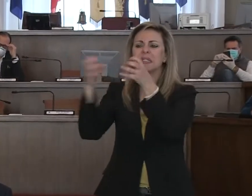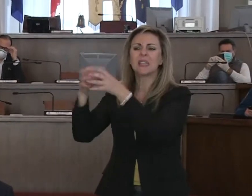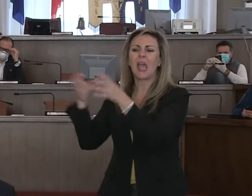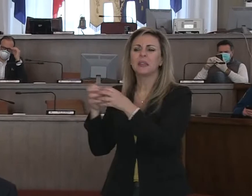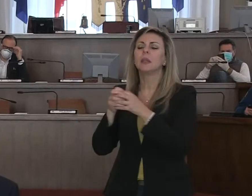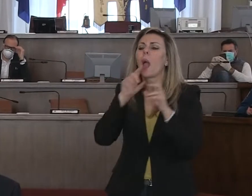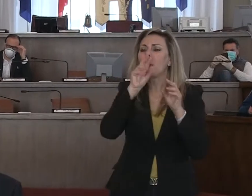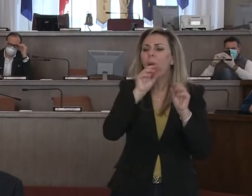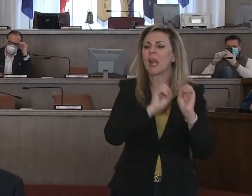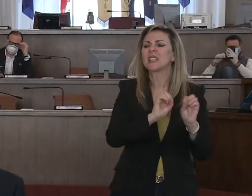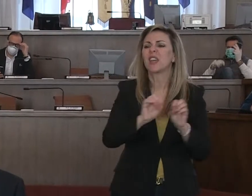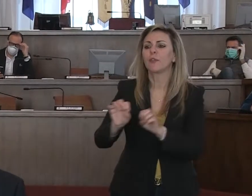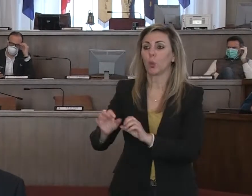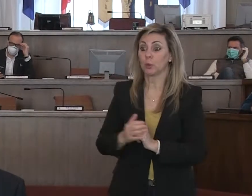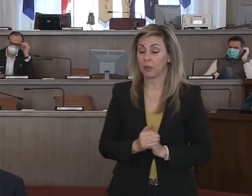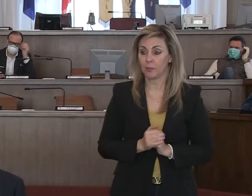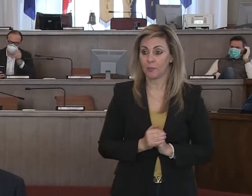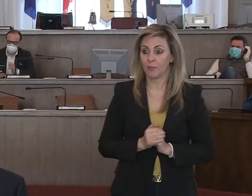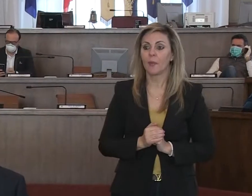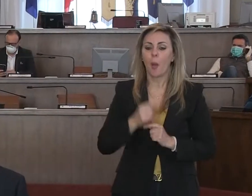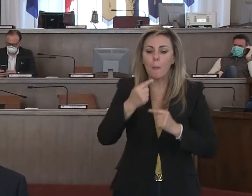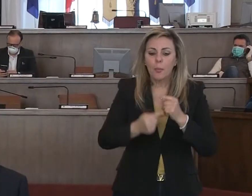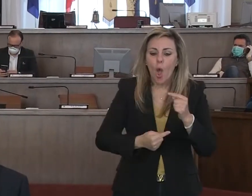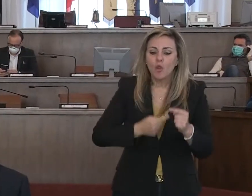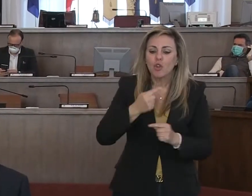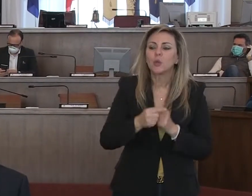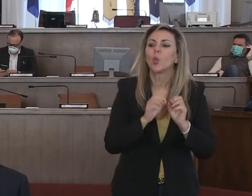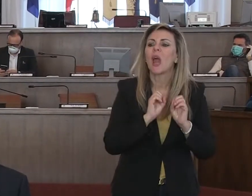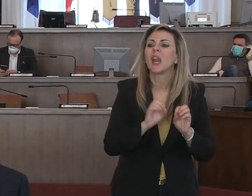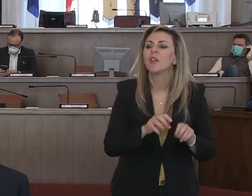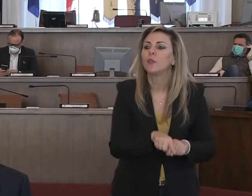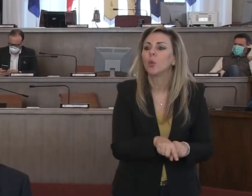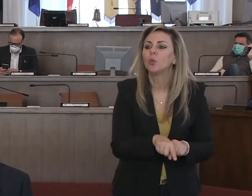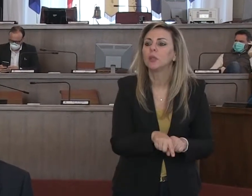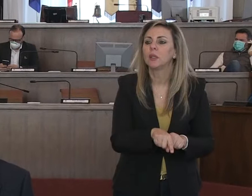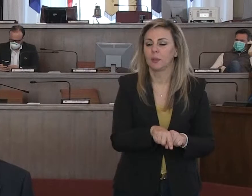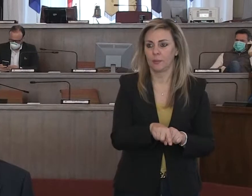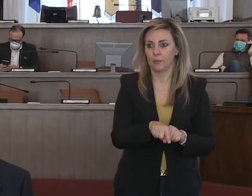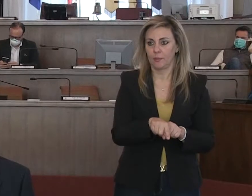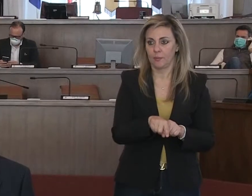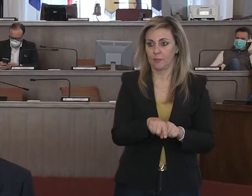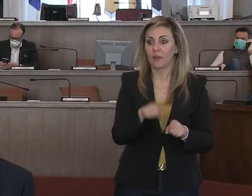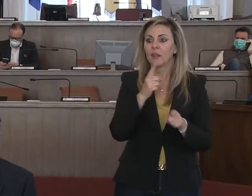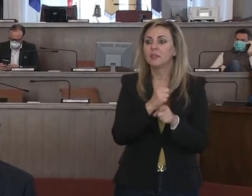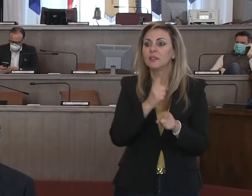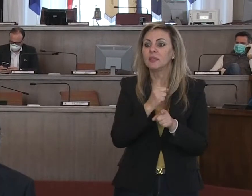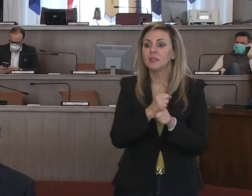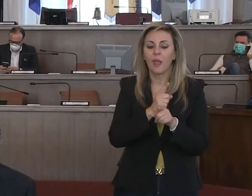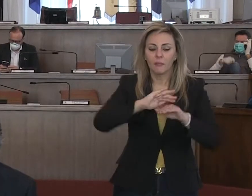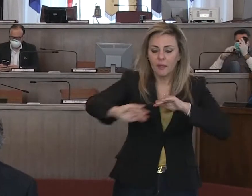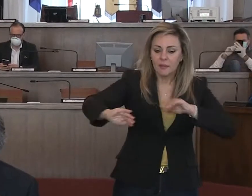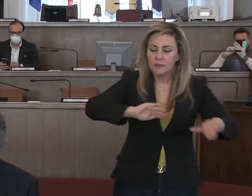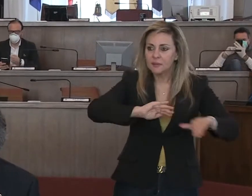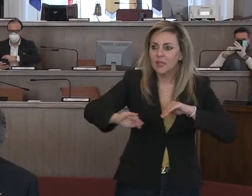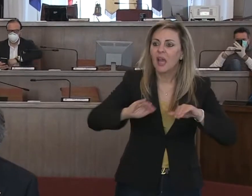trattano i rifiuti e la procedura per i rifiuti è che devono essere trattati separatamente